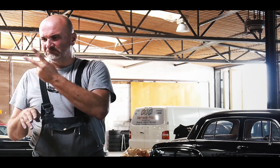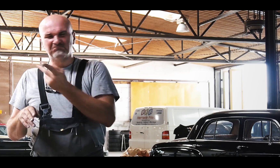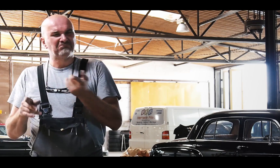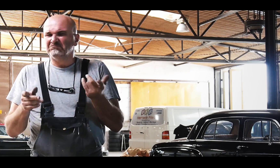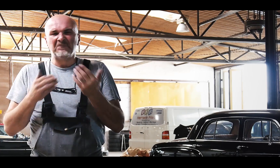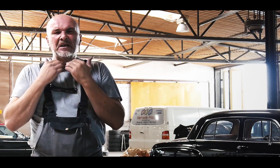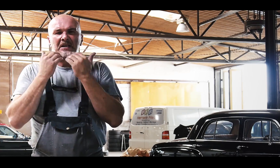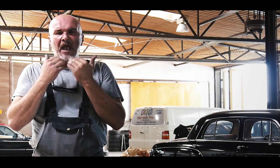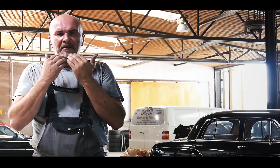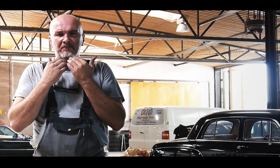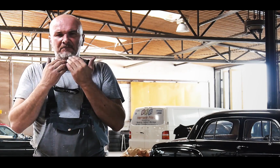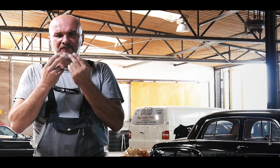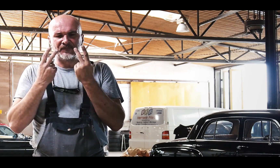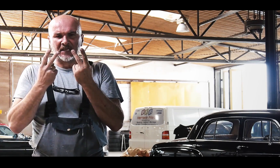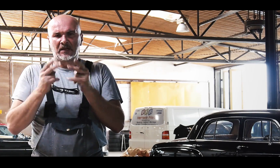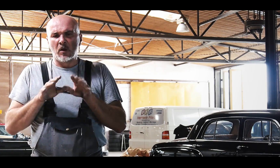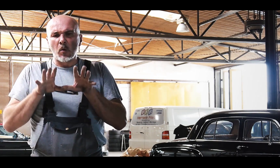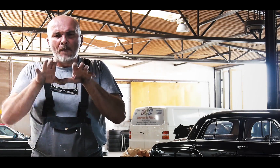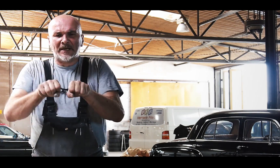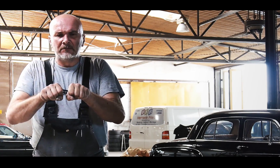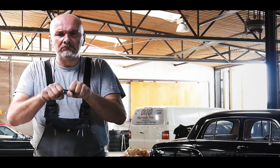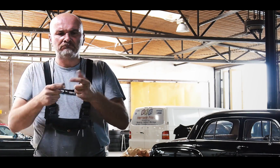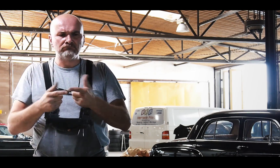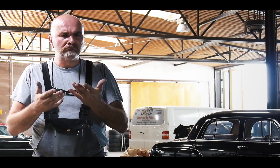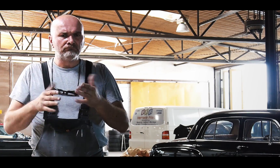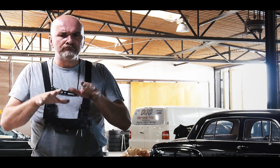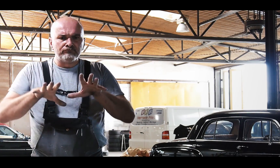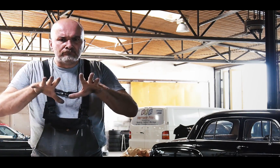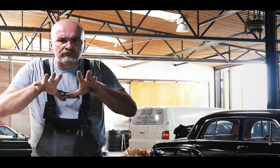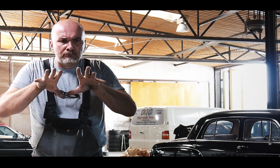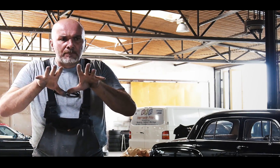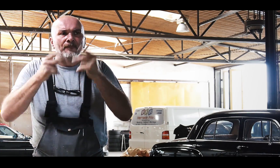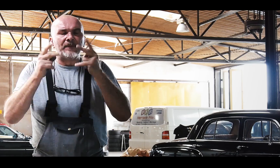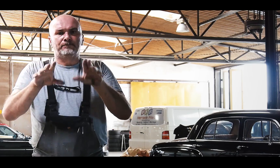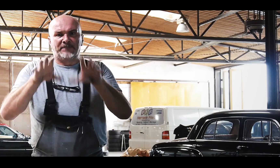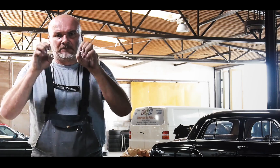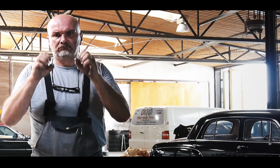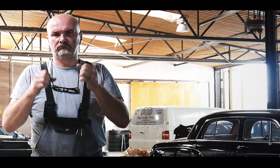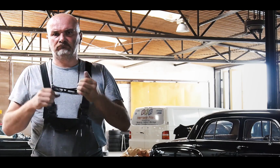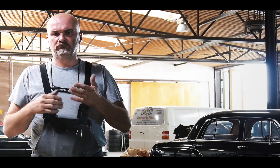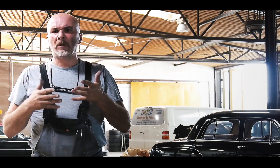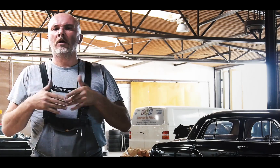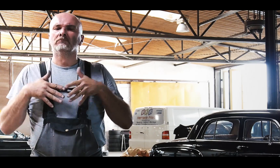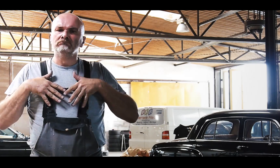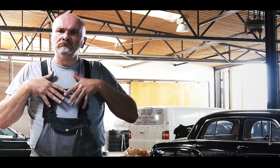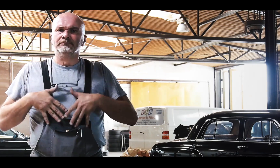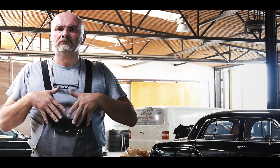Es ist egal, ob man hörend oder gehörlos ist. Wichtig ist, dass man kompetent ist, dass man seine Arbeit versteht und begreift.